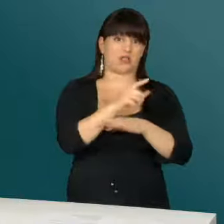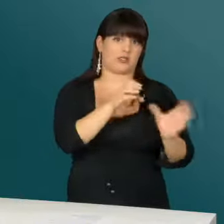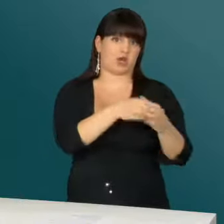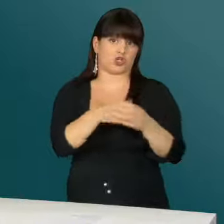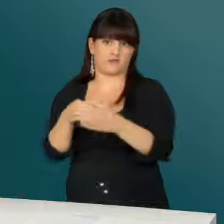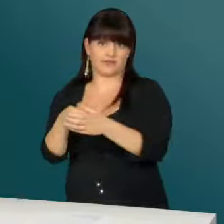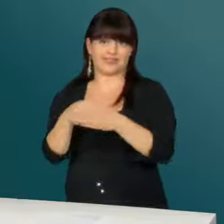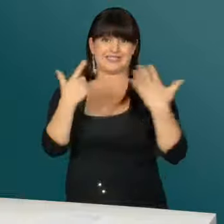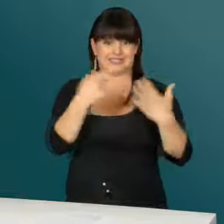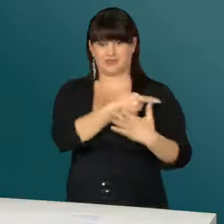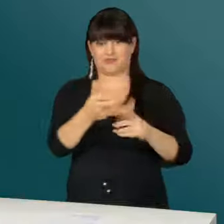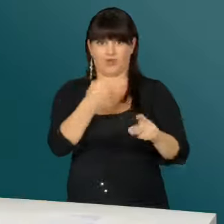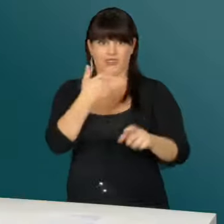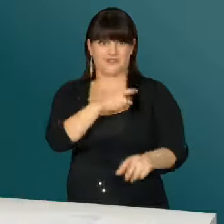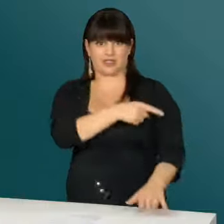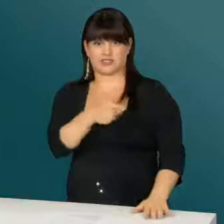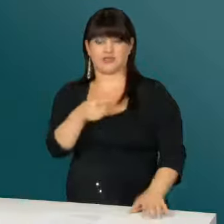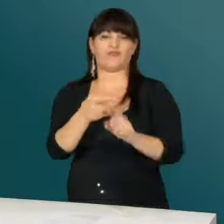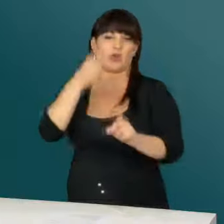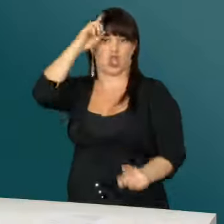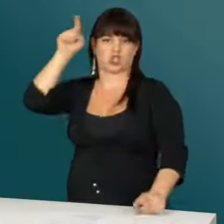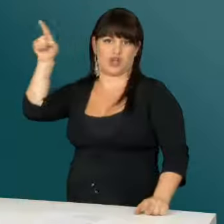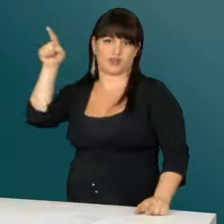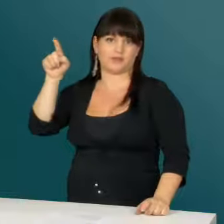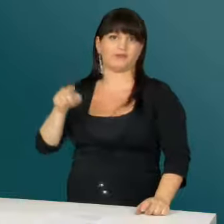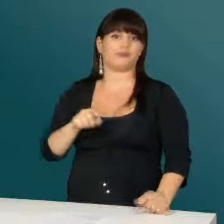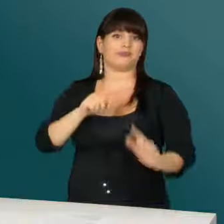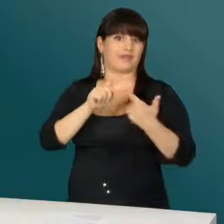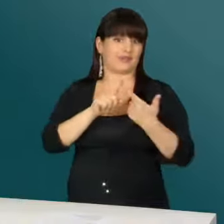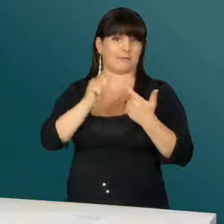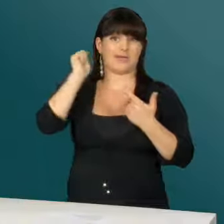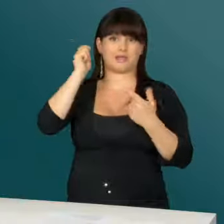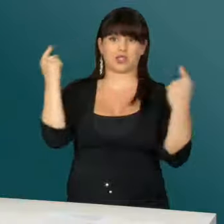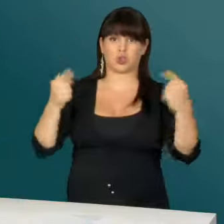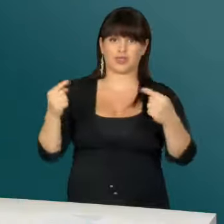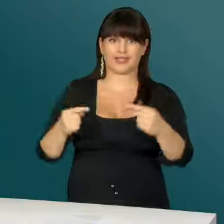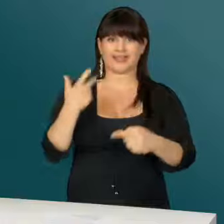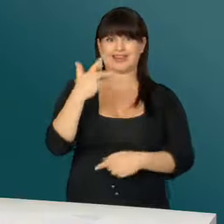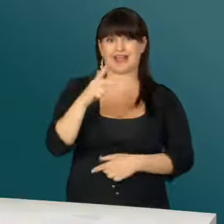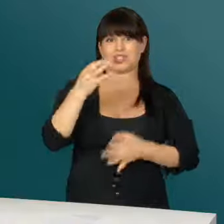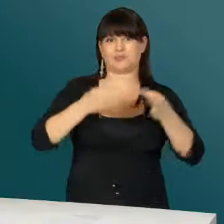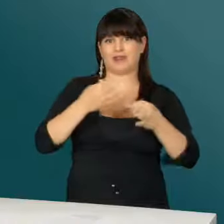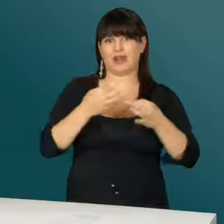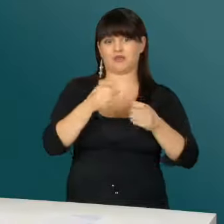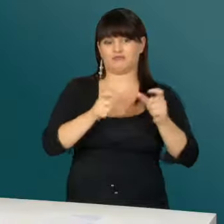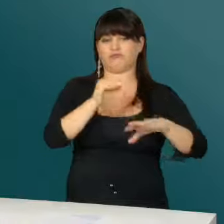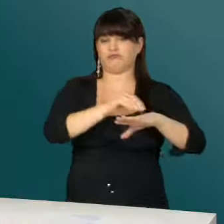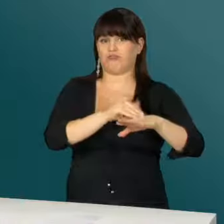Fussballturnier mit 20 Mannschaften, davon sieben Mannschaften aus Deutschland. Als zweites findet das Badminton-Turnier mit 30